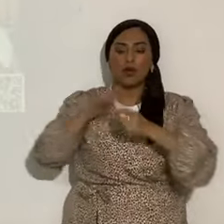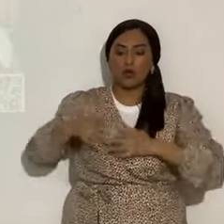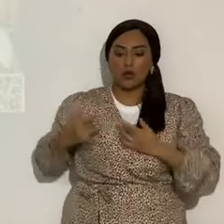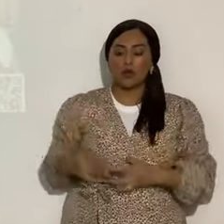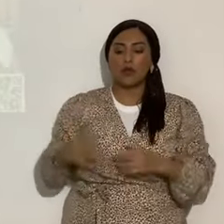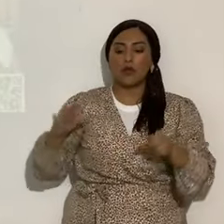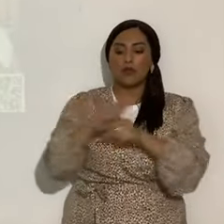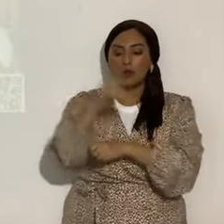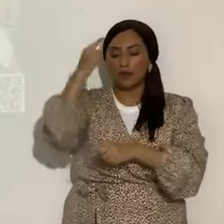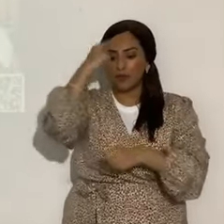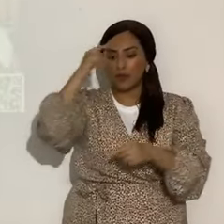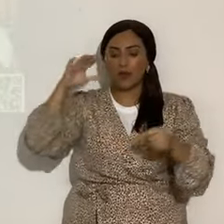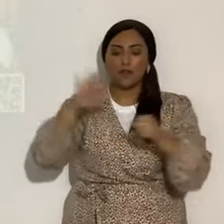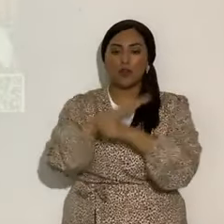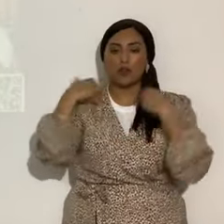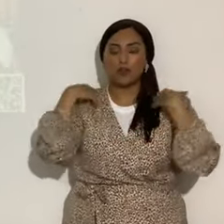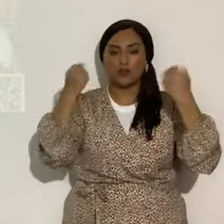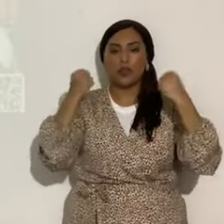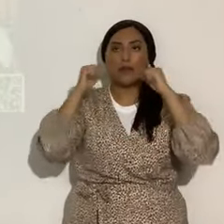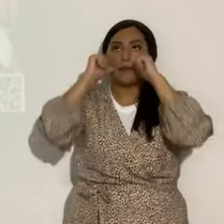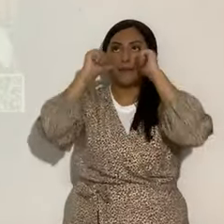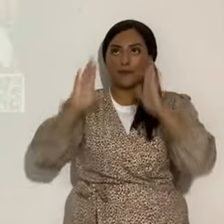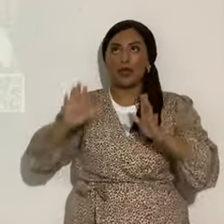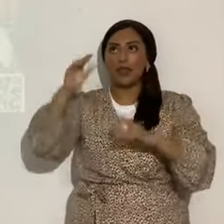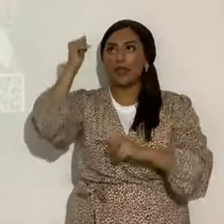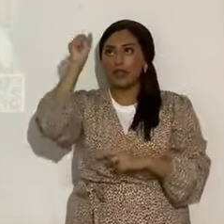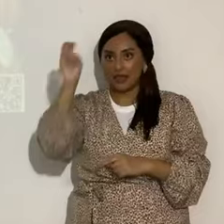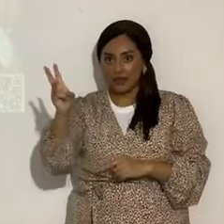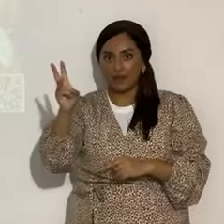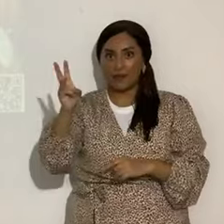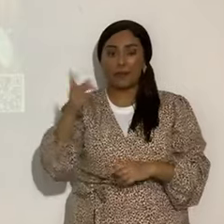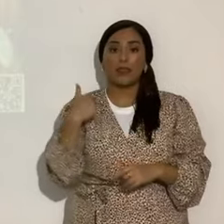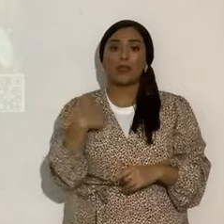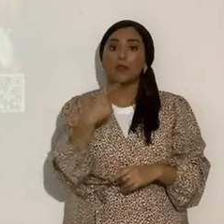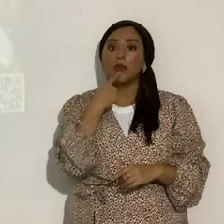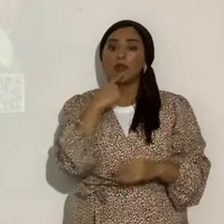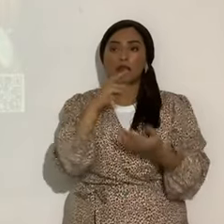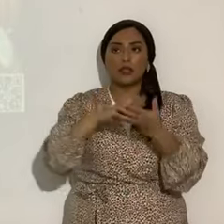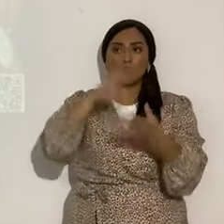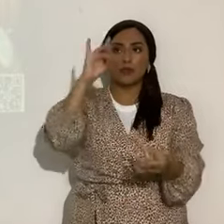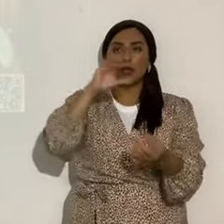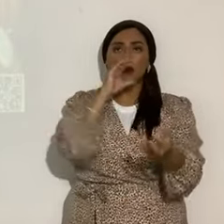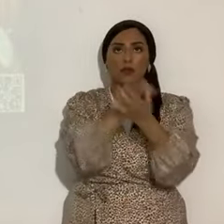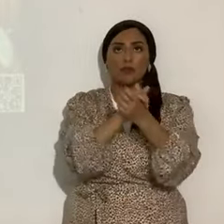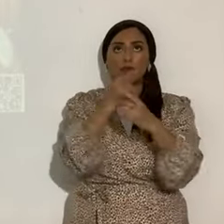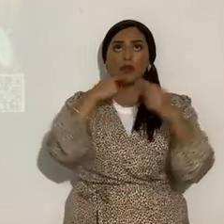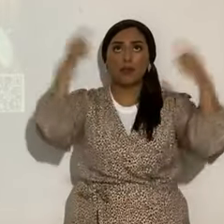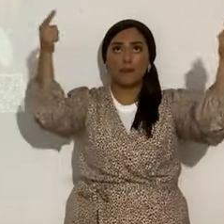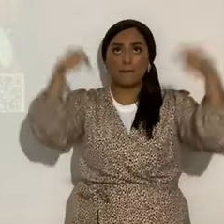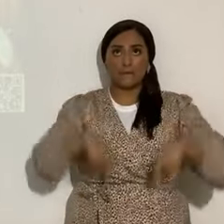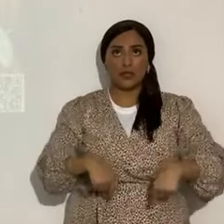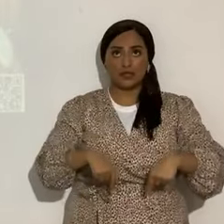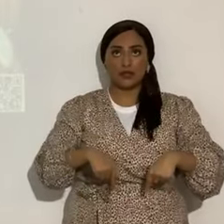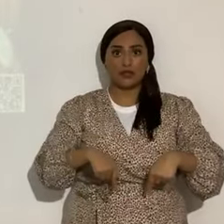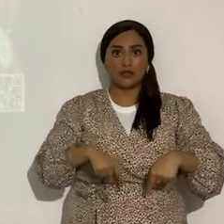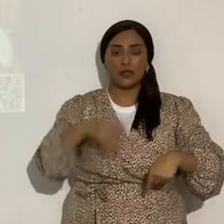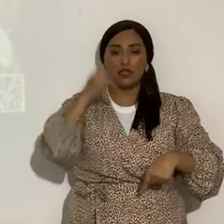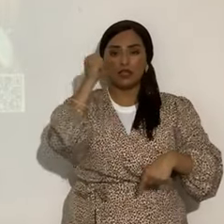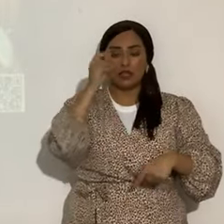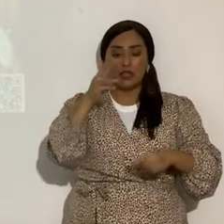alma, nuestra mente, nuestro ser bendito Yashu HaMashiach, y le decimos Haru, Hacalaum, Rimbo, Yashu HaMashiach, el espíritu y la